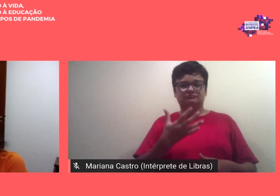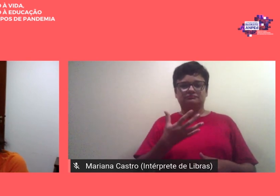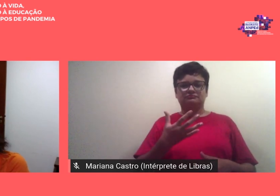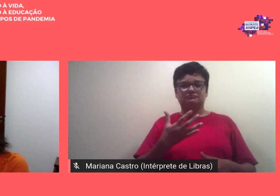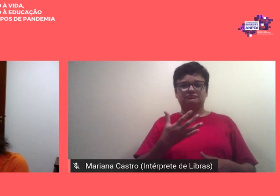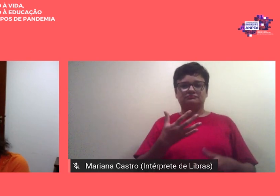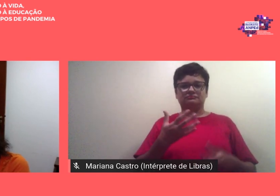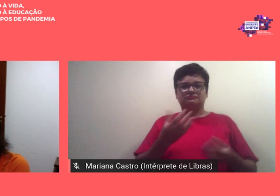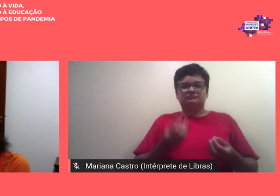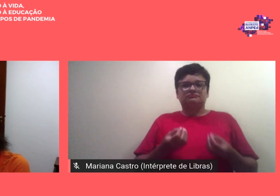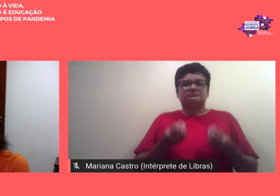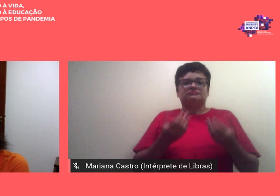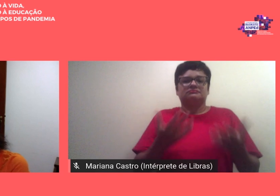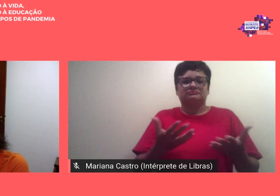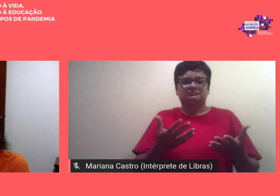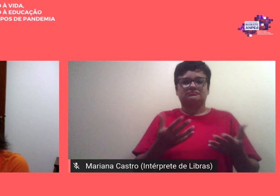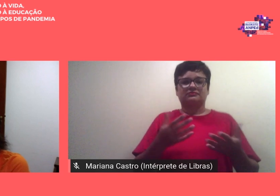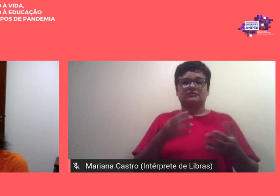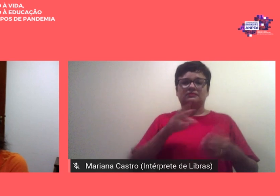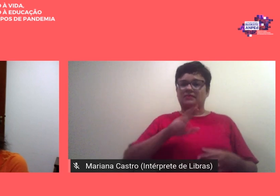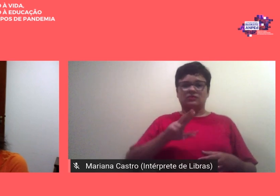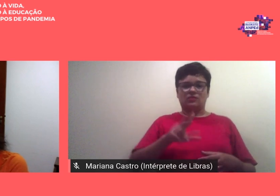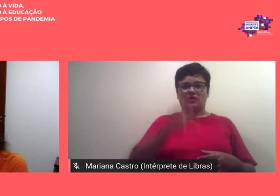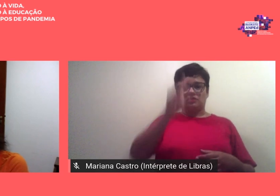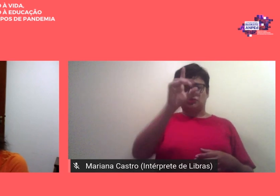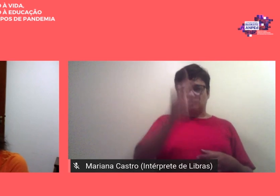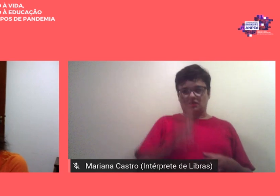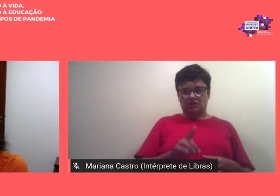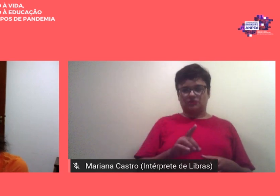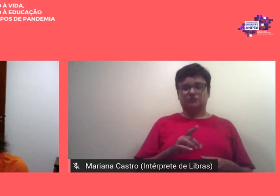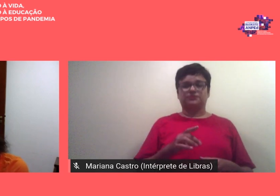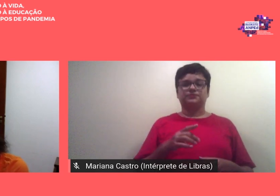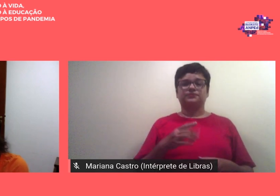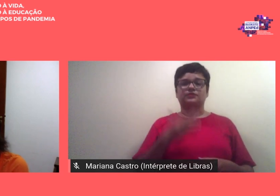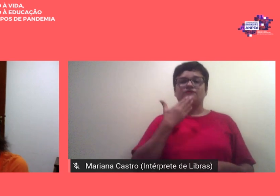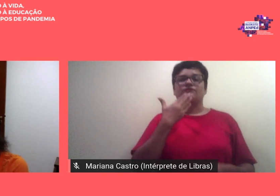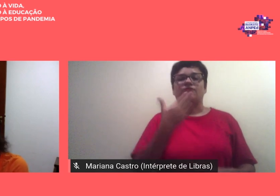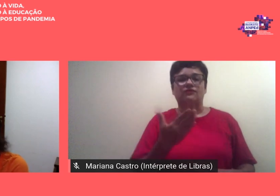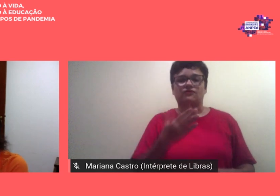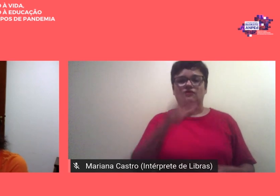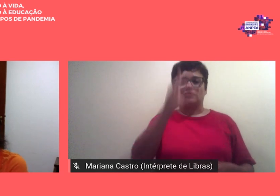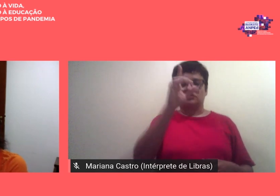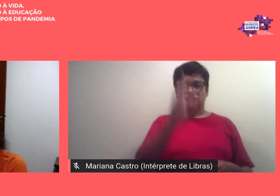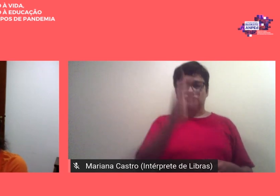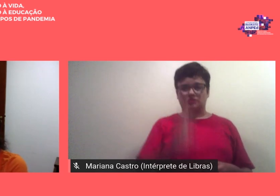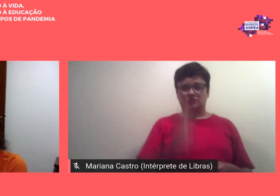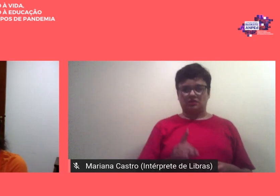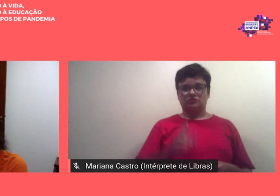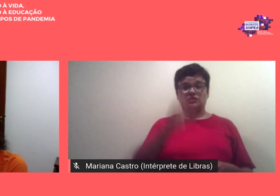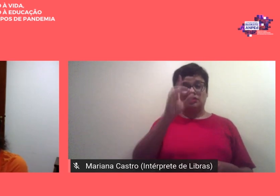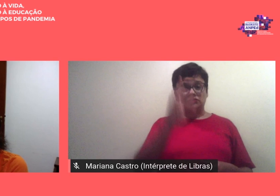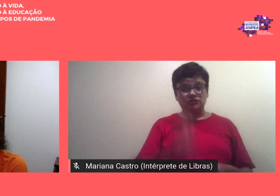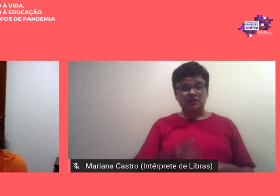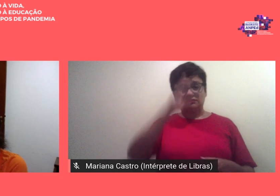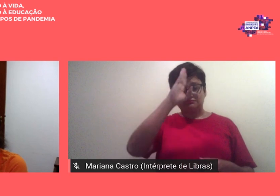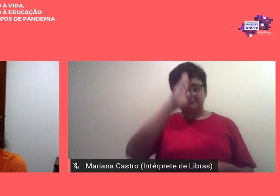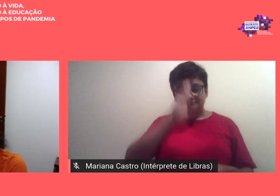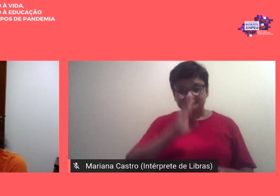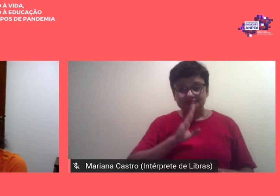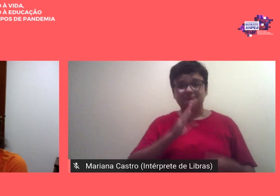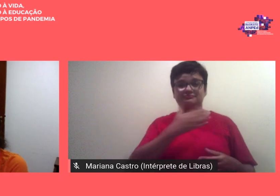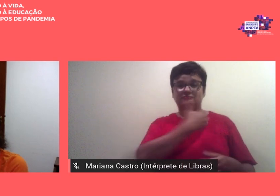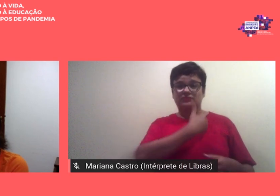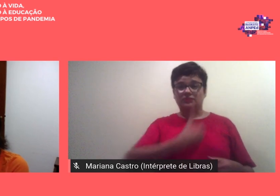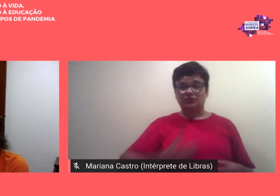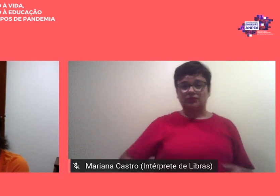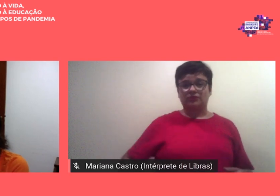seguimos firmes com o nosso propósito de fazer da educação um direito público e gratuito para todas e todos